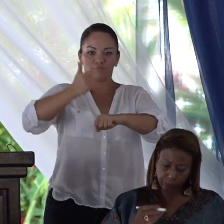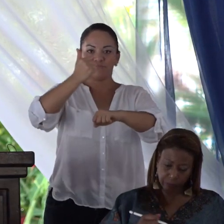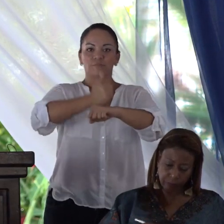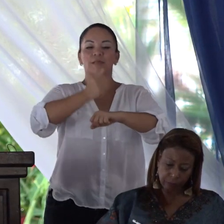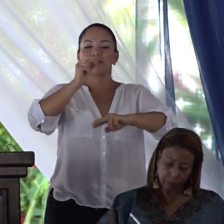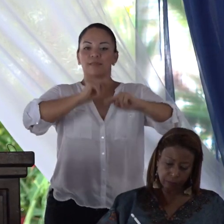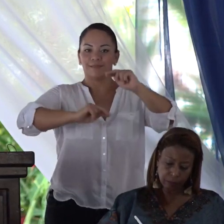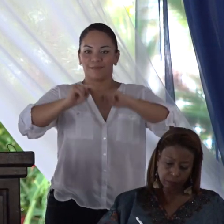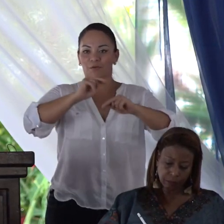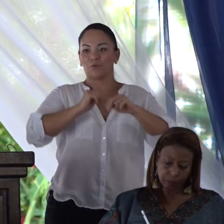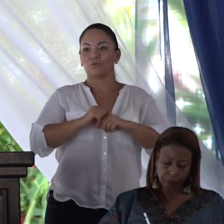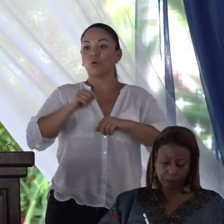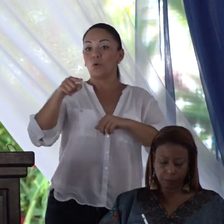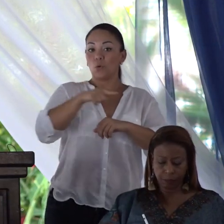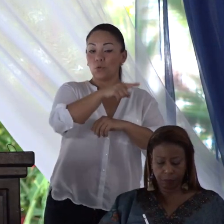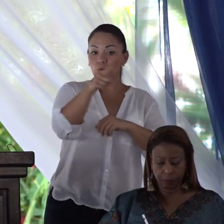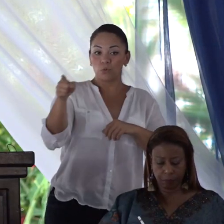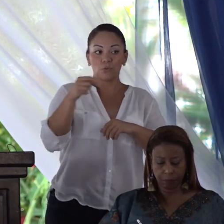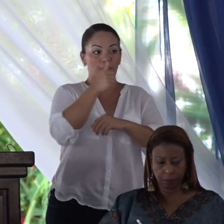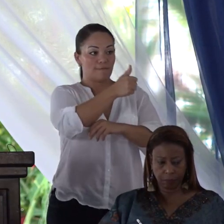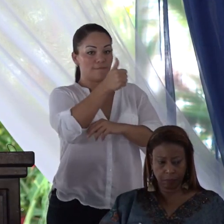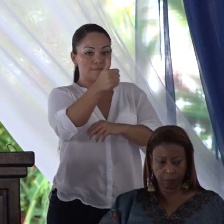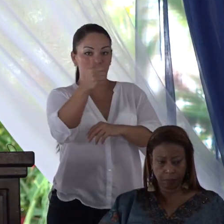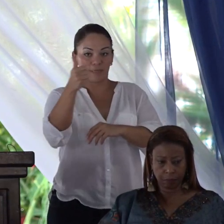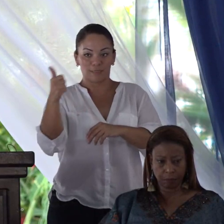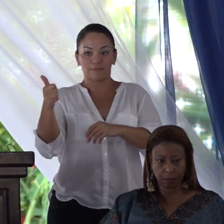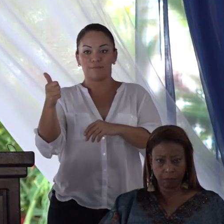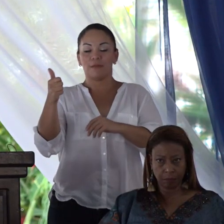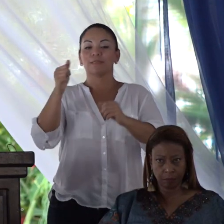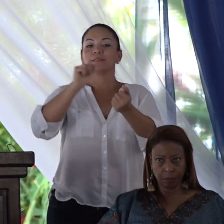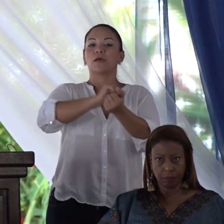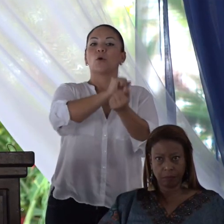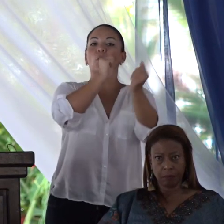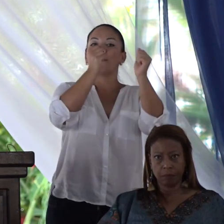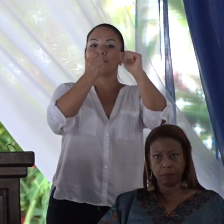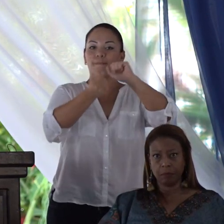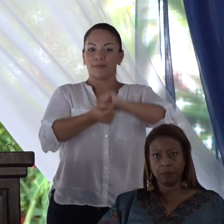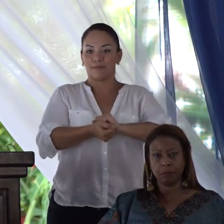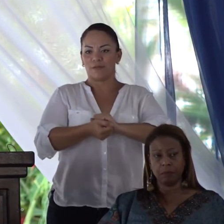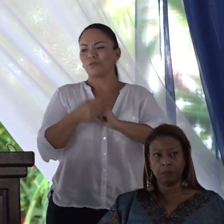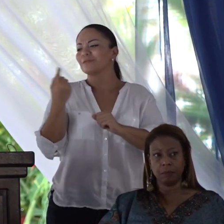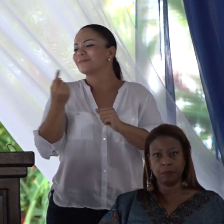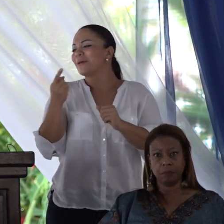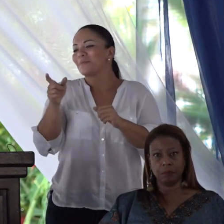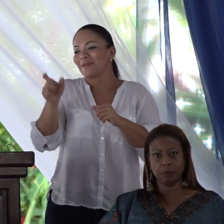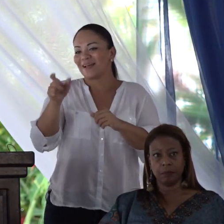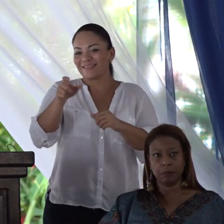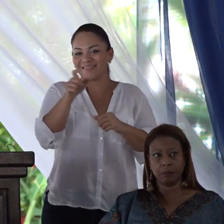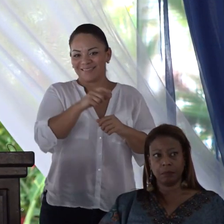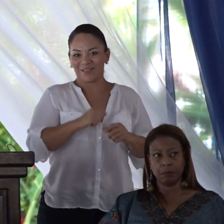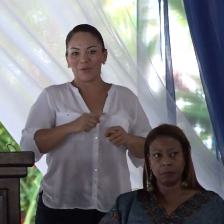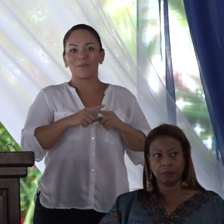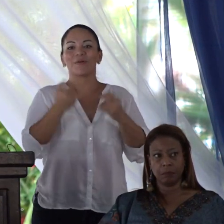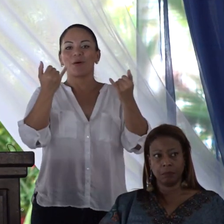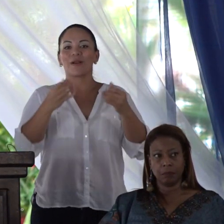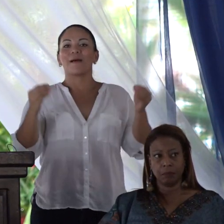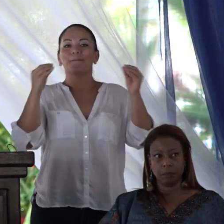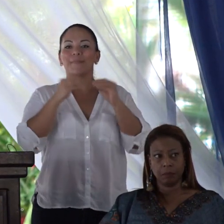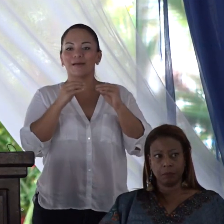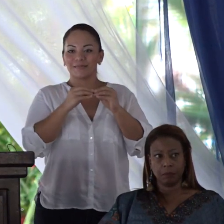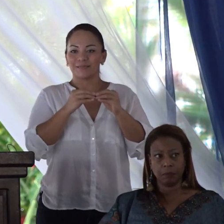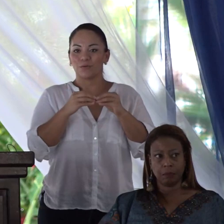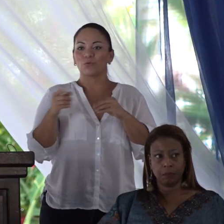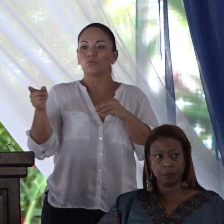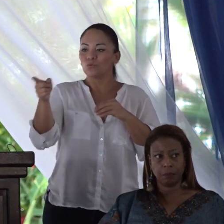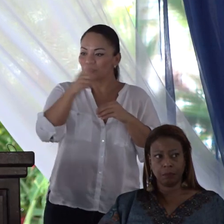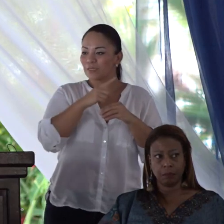A la vez que ustedes mismas se convirtieron, siempre lo han sido, pero aún más en